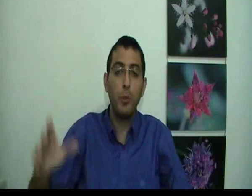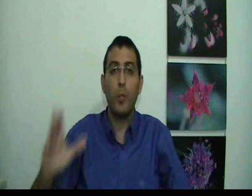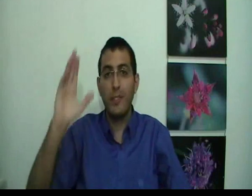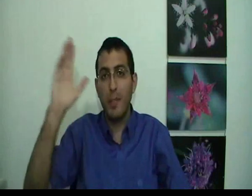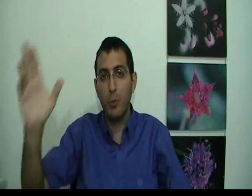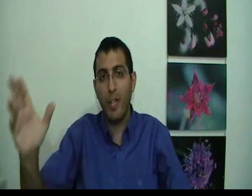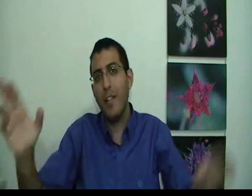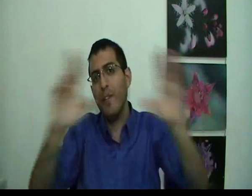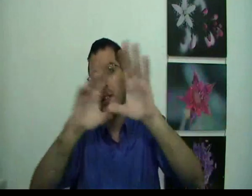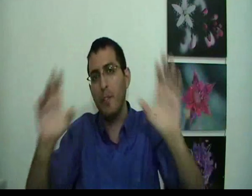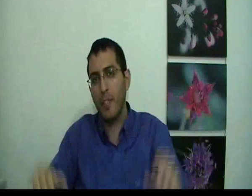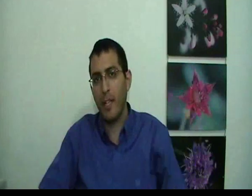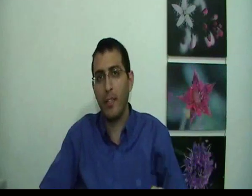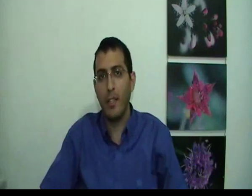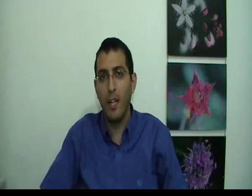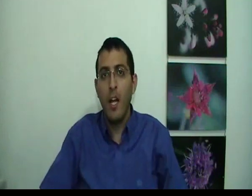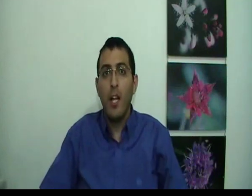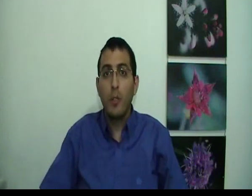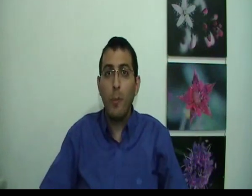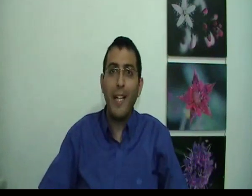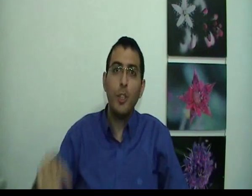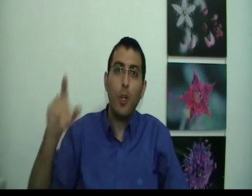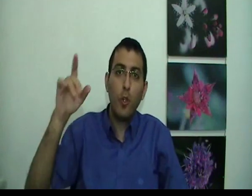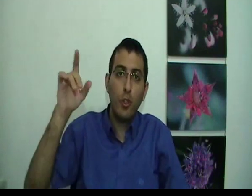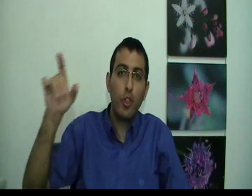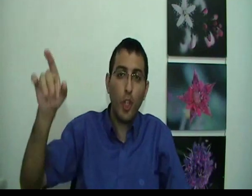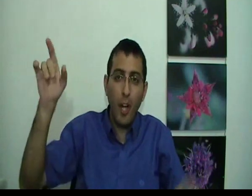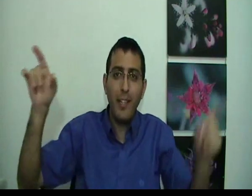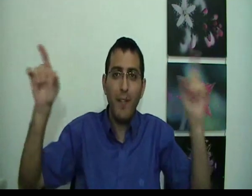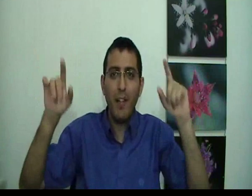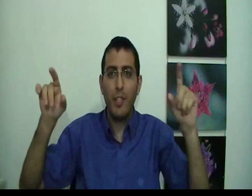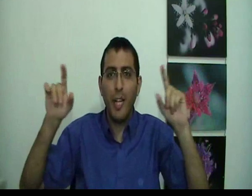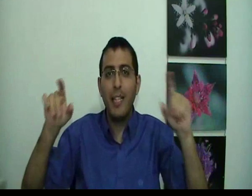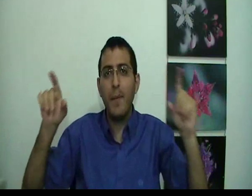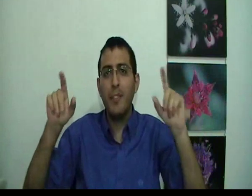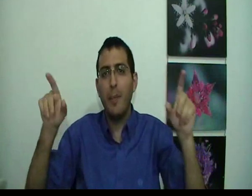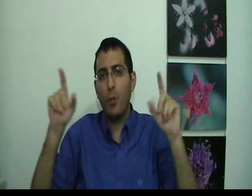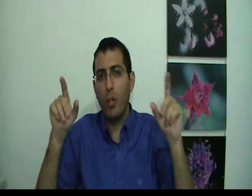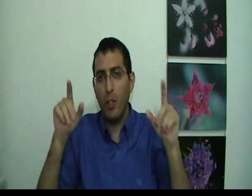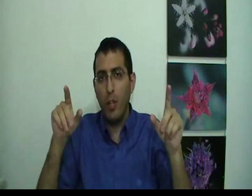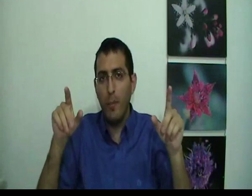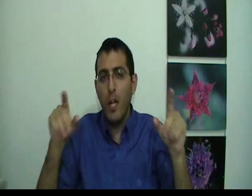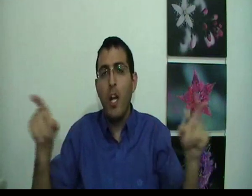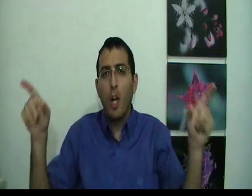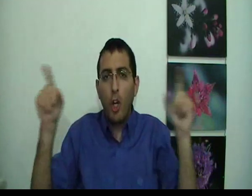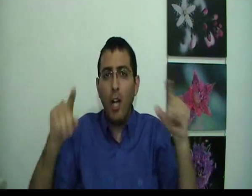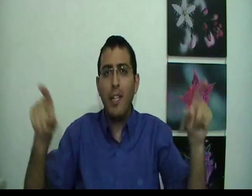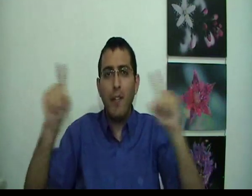שרוצה משהו אחר ושמתווכח איתך. זאת אומרת שעוד כל דבר, כשהאדם נמצא בתוך חלום, כל דבר